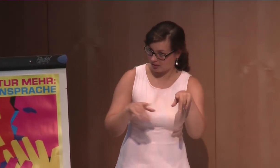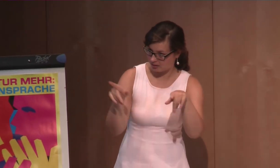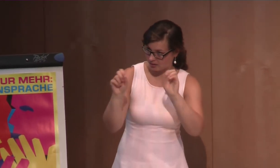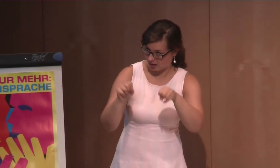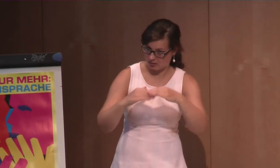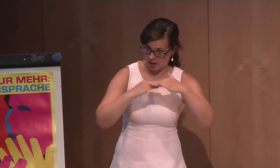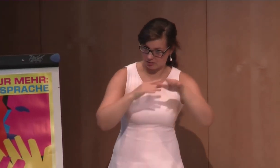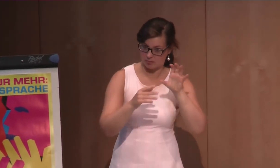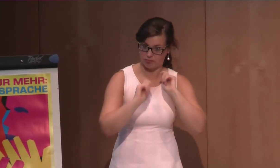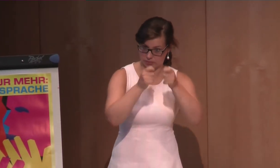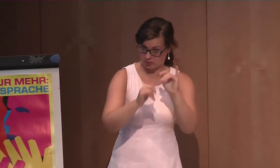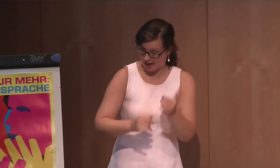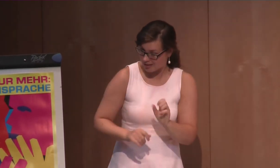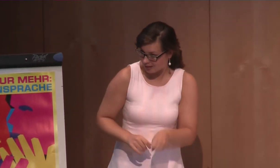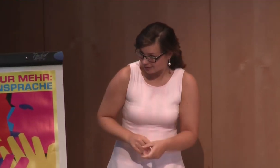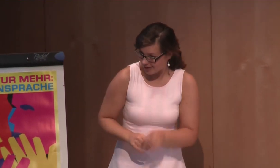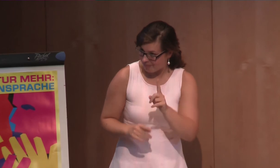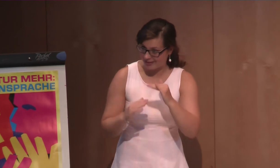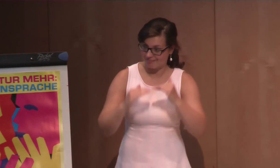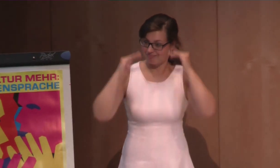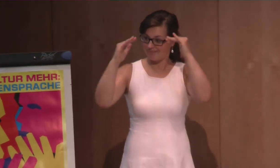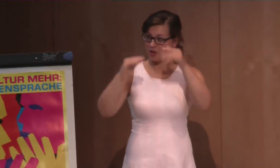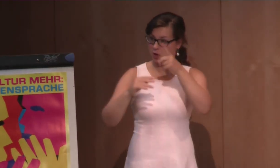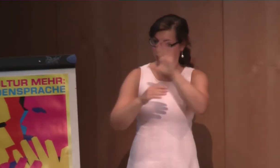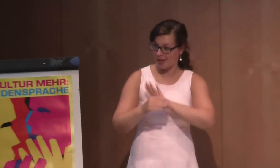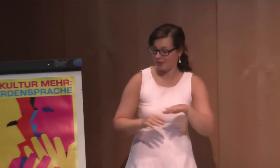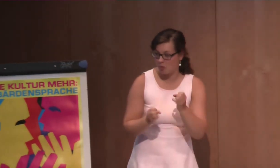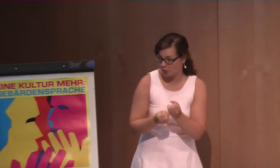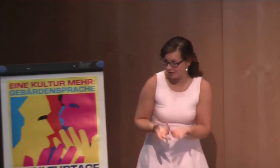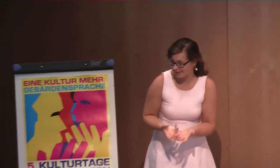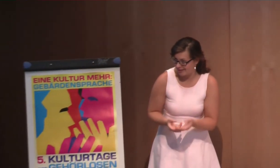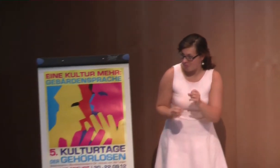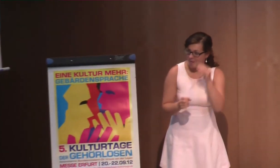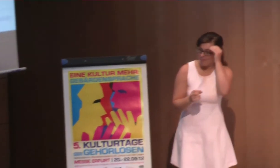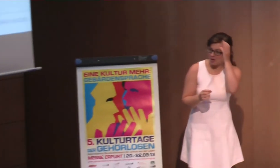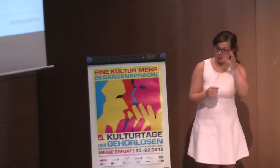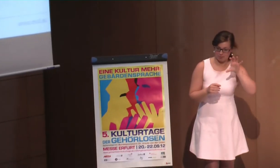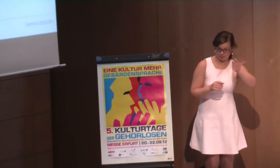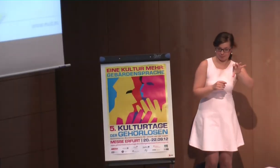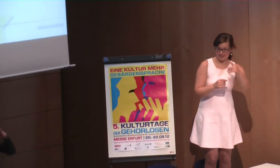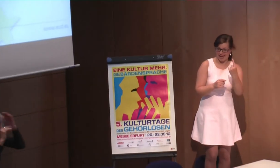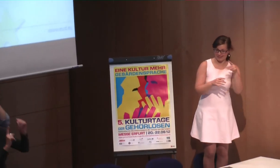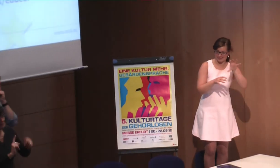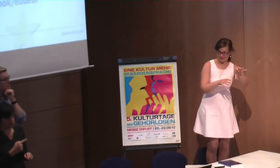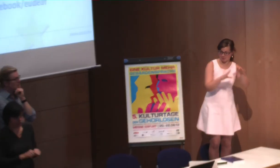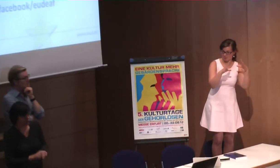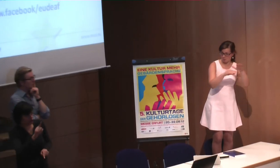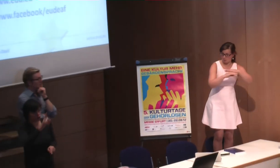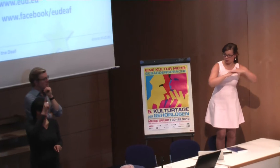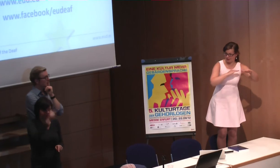und dann ist die Frage ob man das Land Rheinland-Pfalz sozusagen verklagen kann, das kann man, aber man kann es nicht auf bundesdeutscher Ebene tun, weil